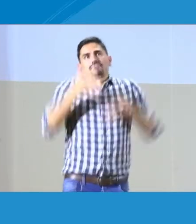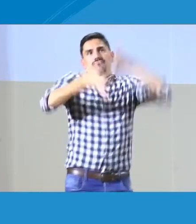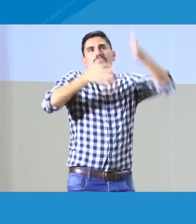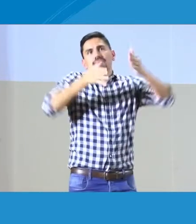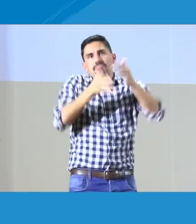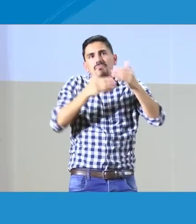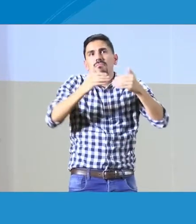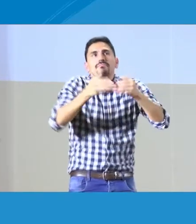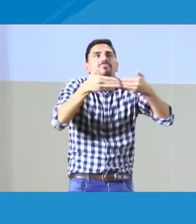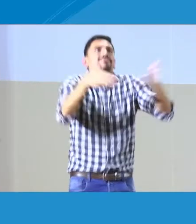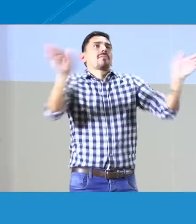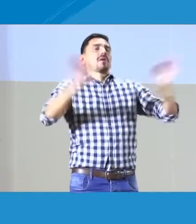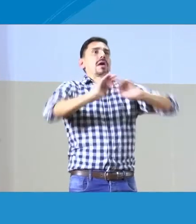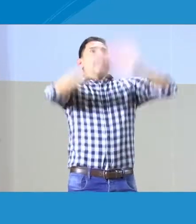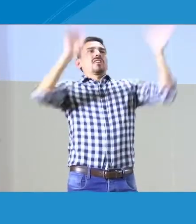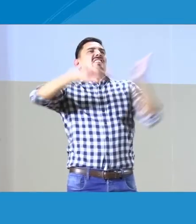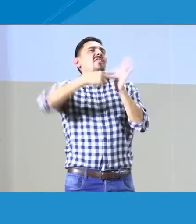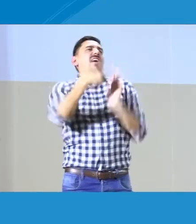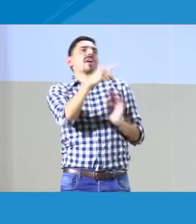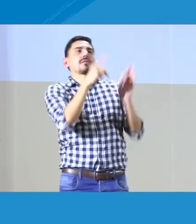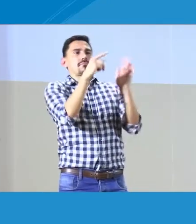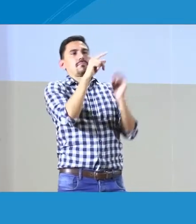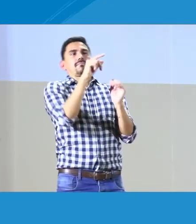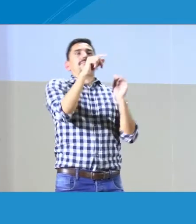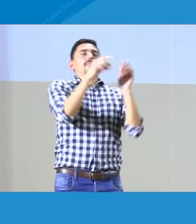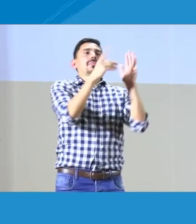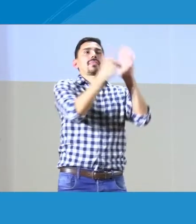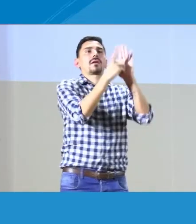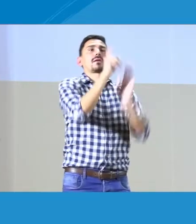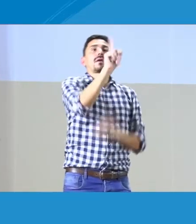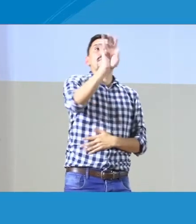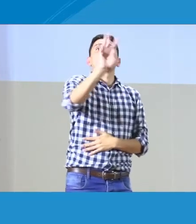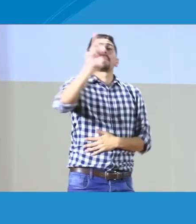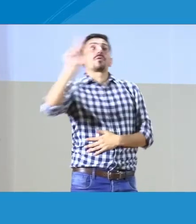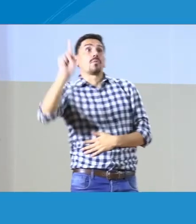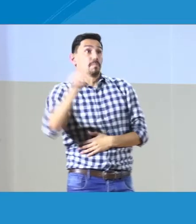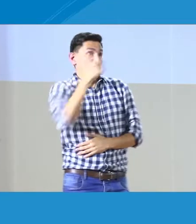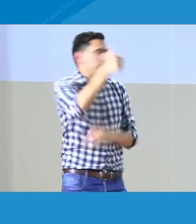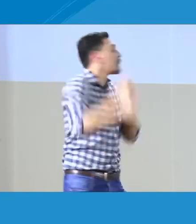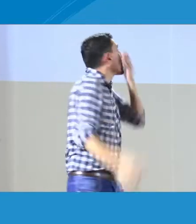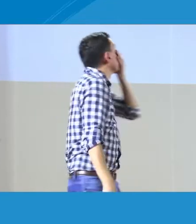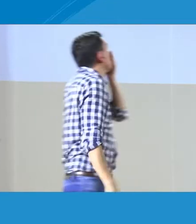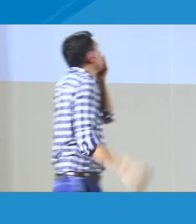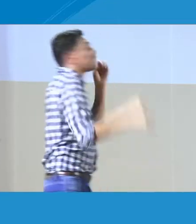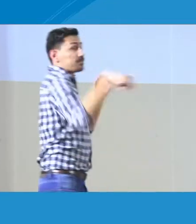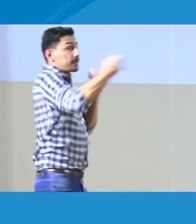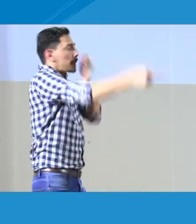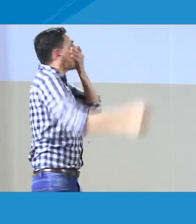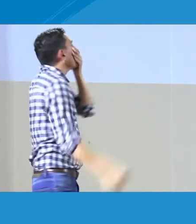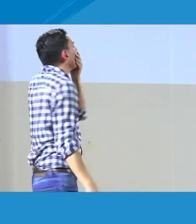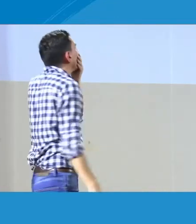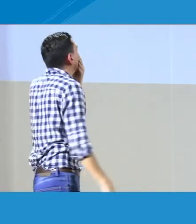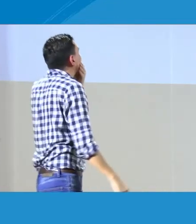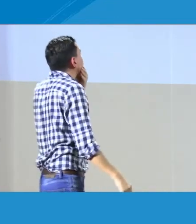harán, les darán las respuestas dependiendo del lugar a donde corresponde. Entonces, el decreto 1421 como tal.